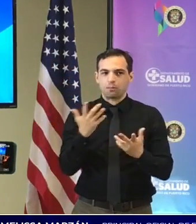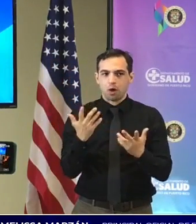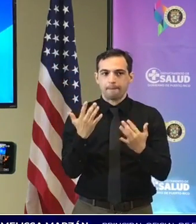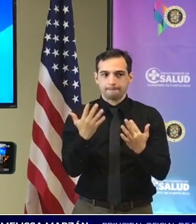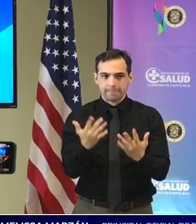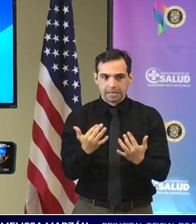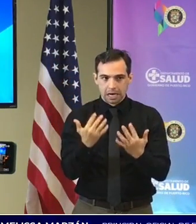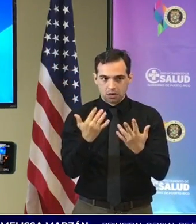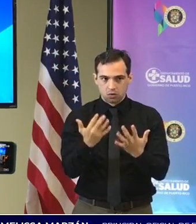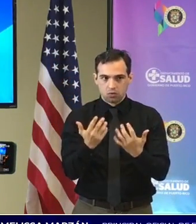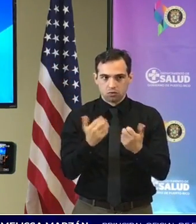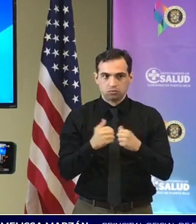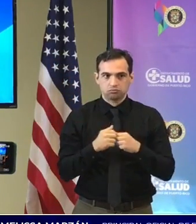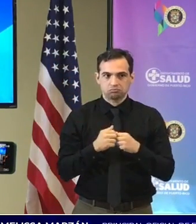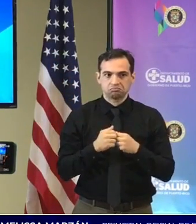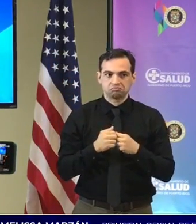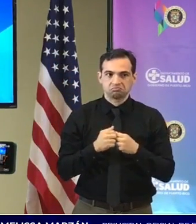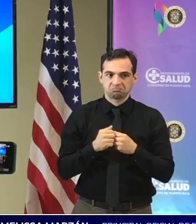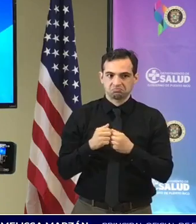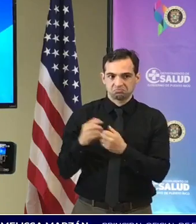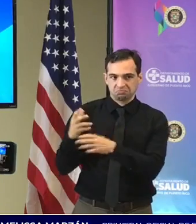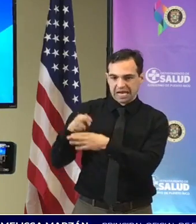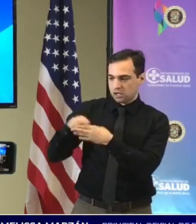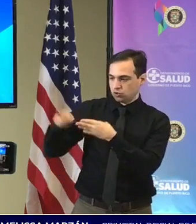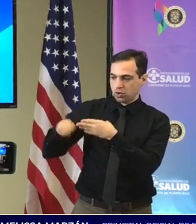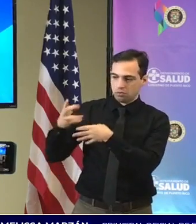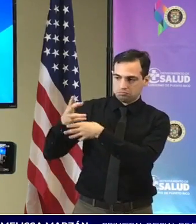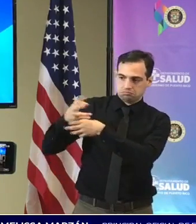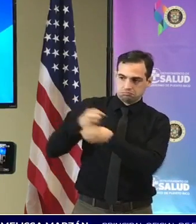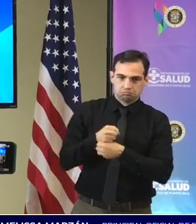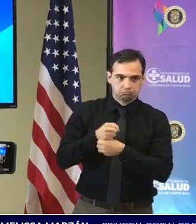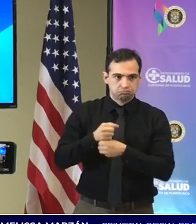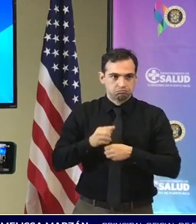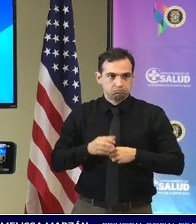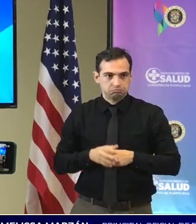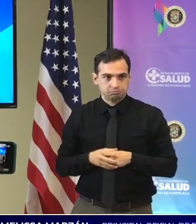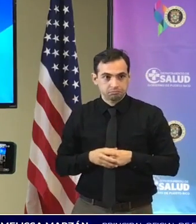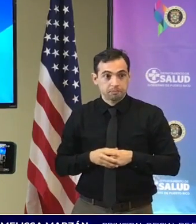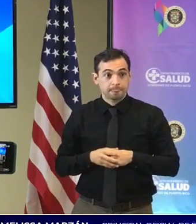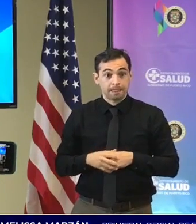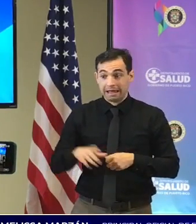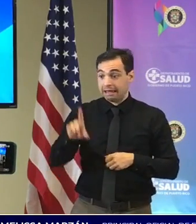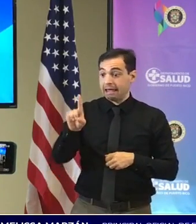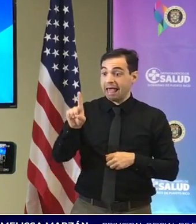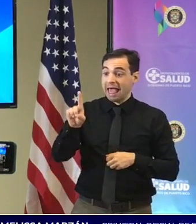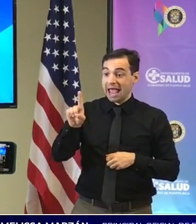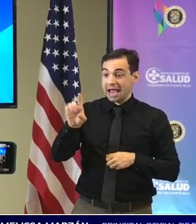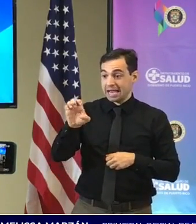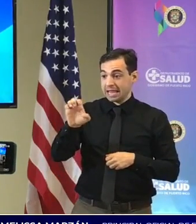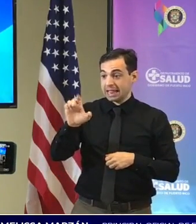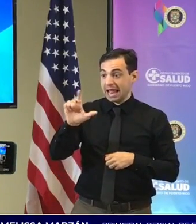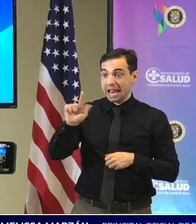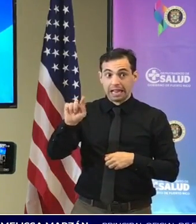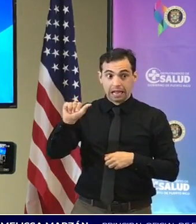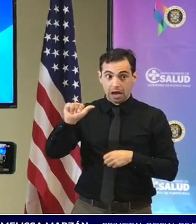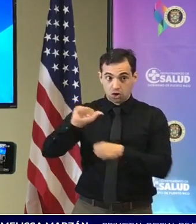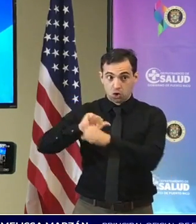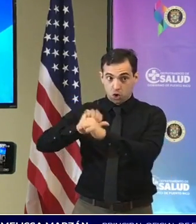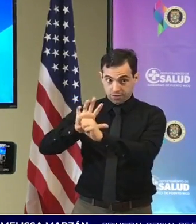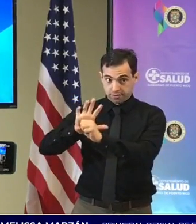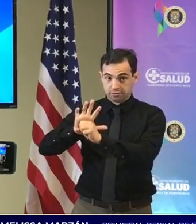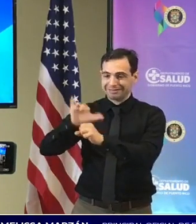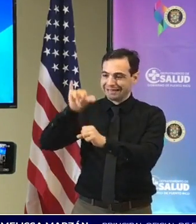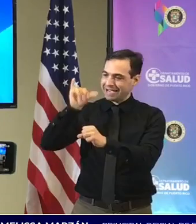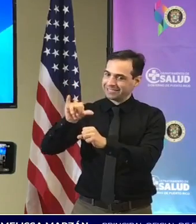confirmar la secuenciación lo que sí es importante Delta sigue siendo predominante muy probablemente